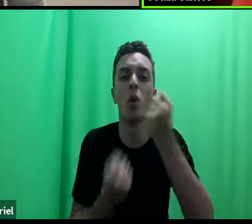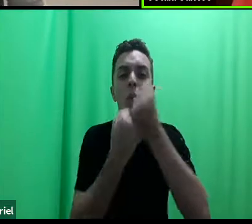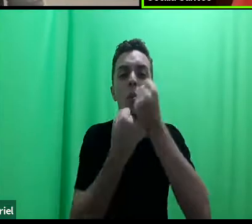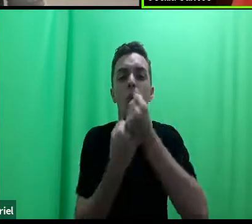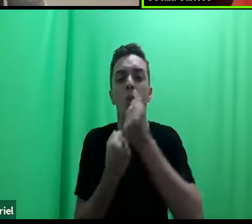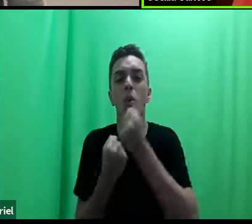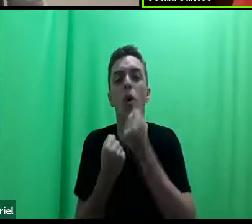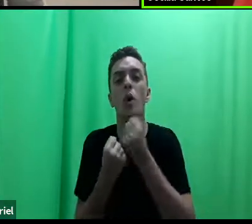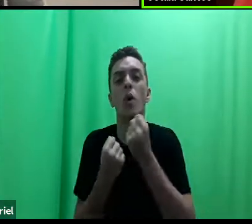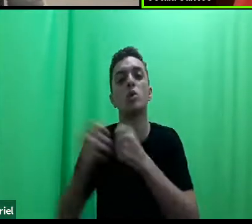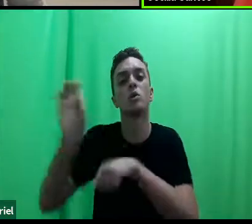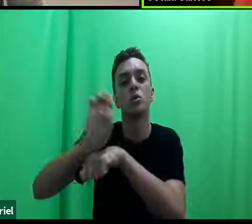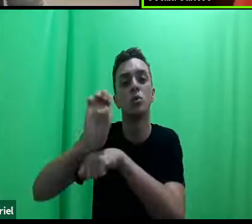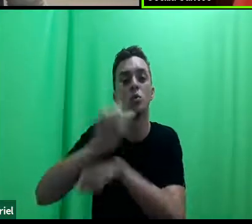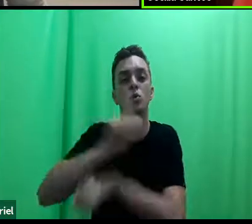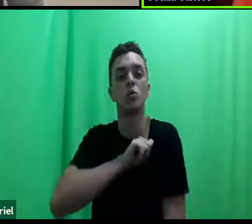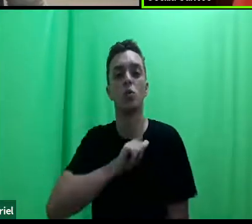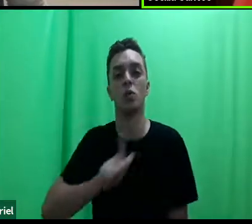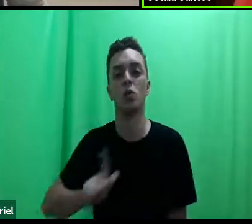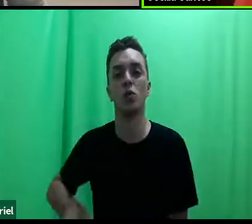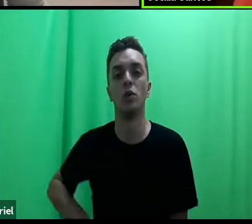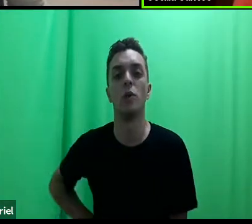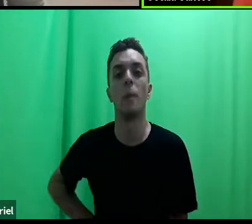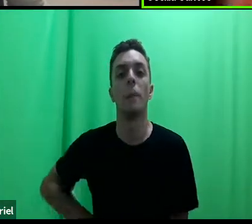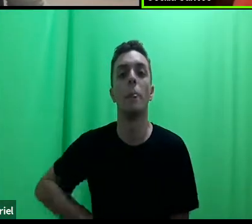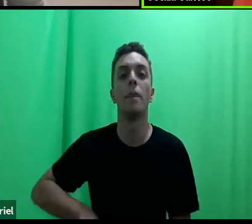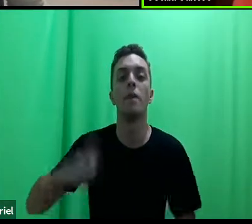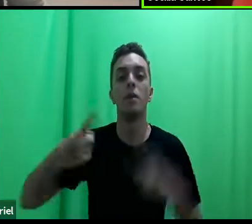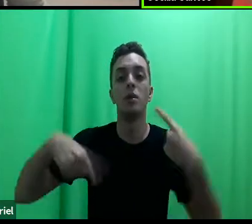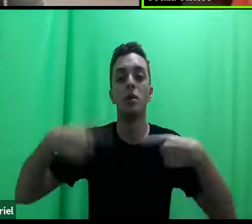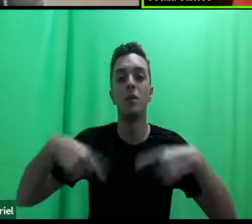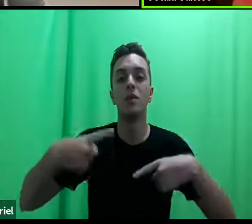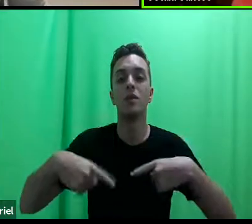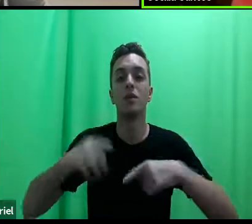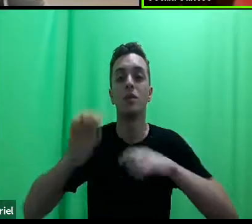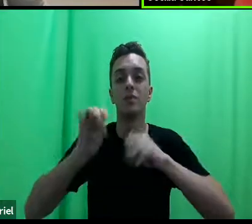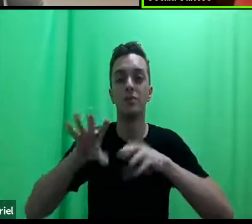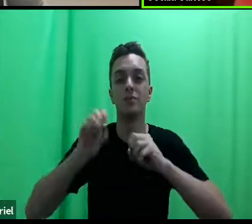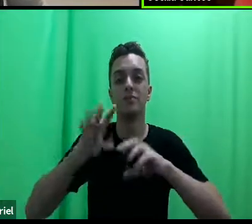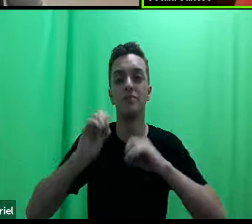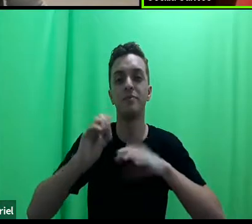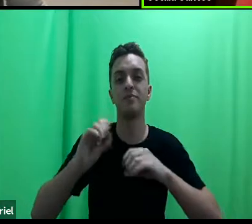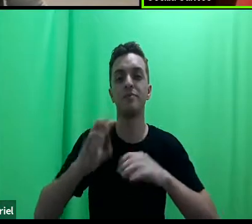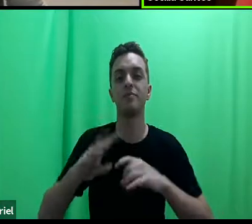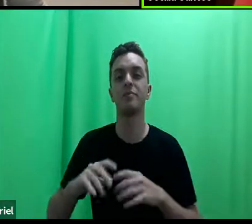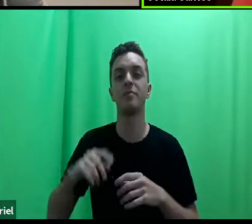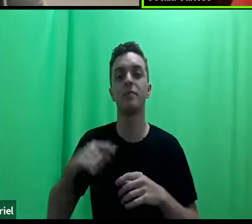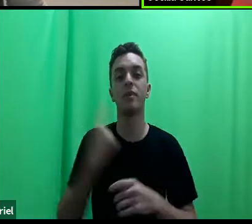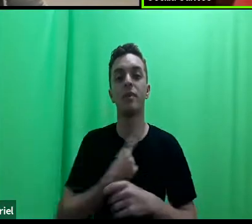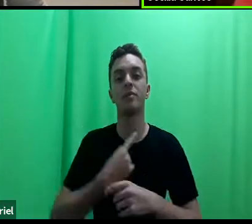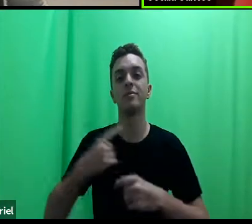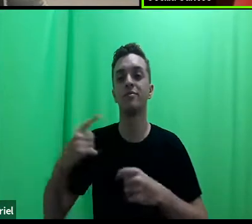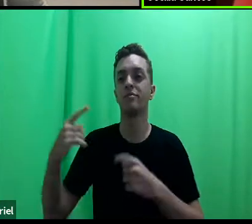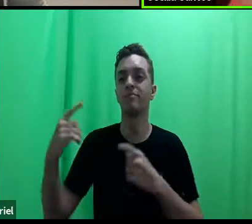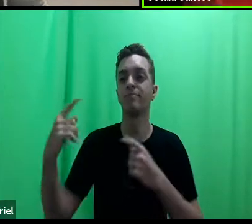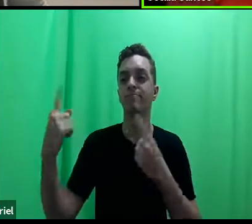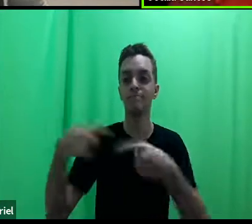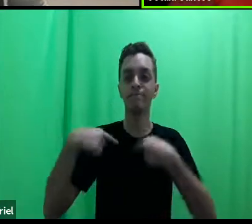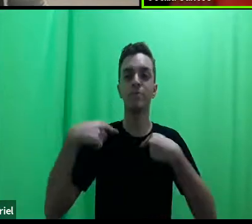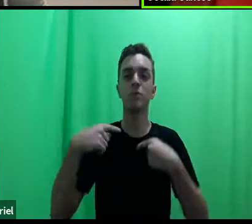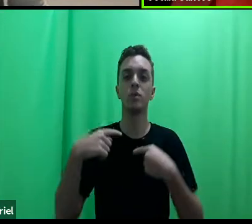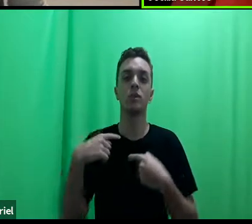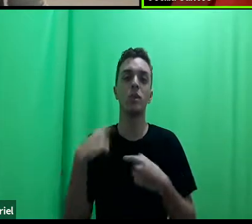governo, não é? As políticas educativas estão ameaçando a existência desses projetos